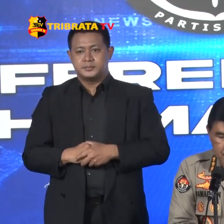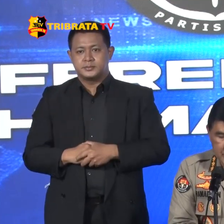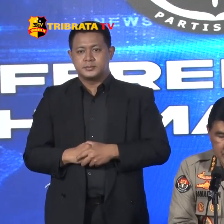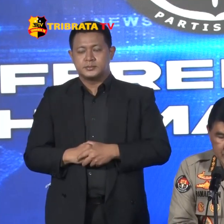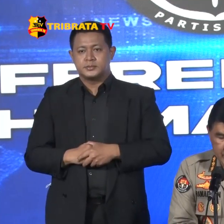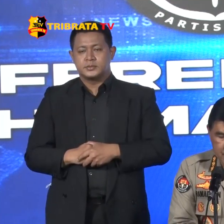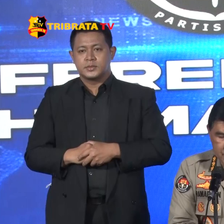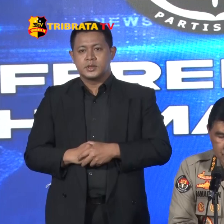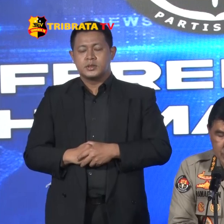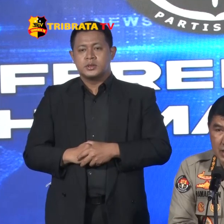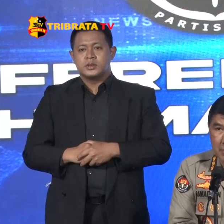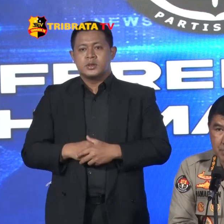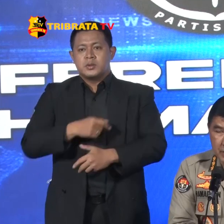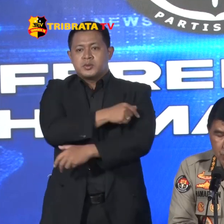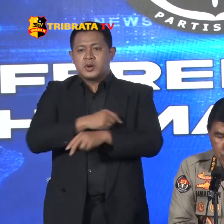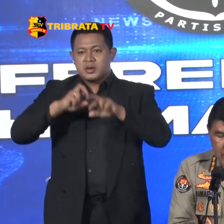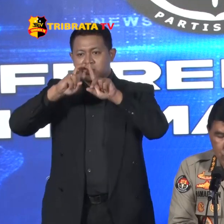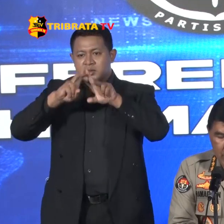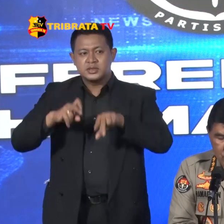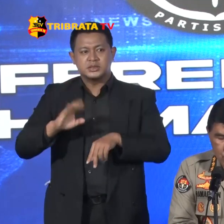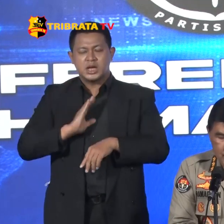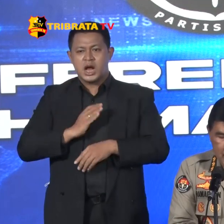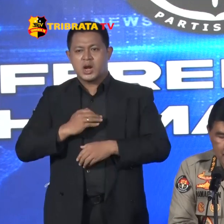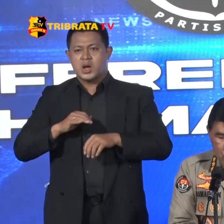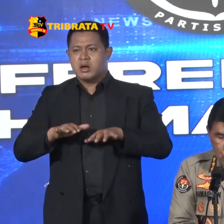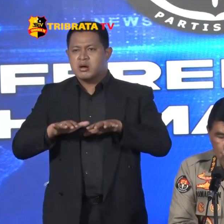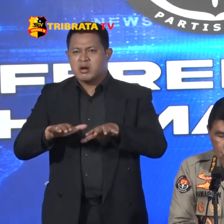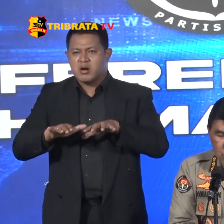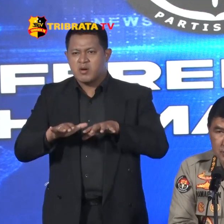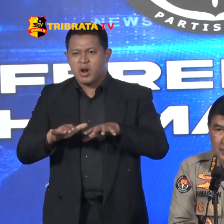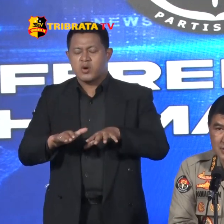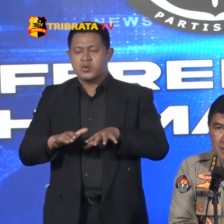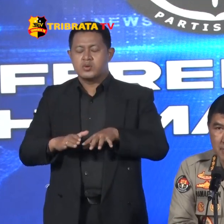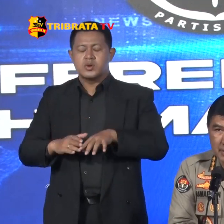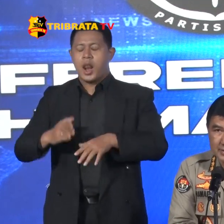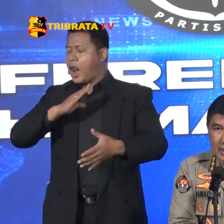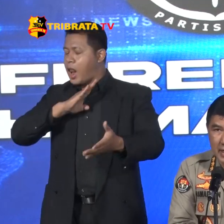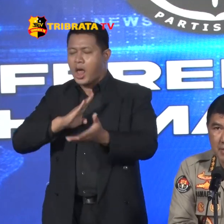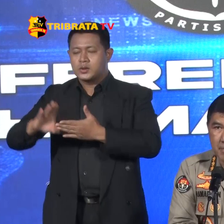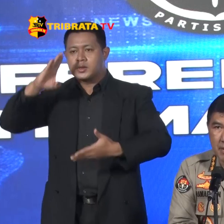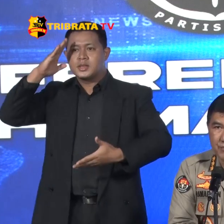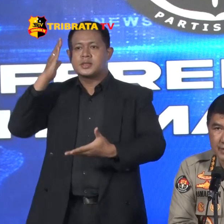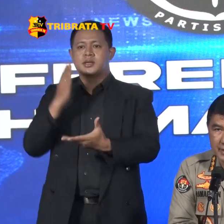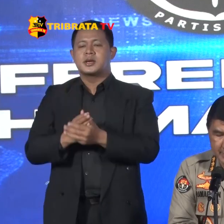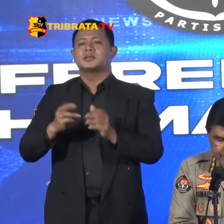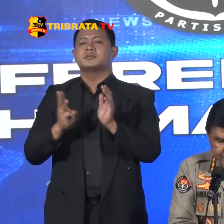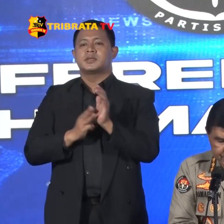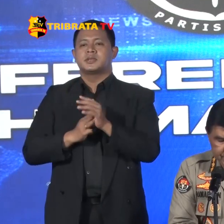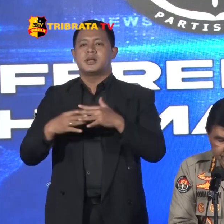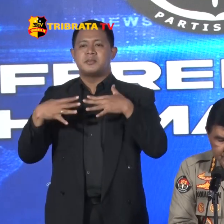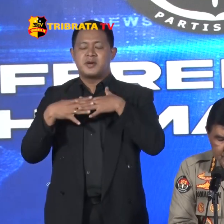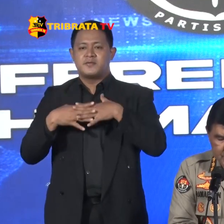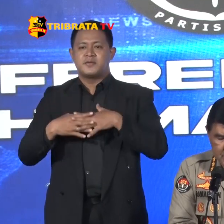Penyidik tidak perlu ragu-ragu dalam mengusut tuntas masalah Mafia Tanah